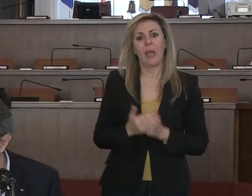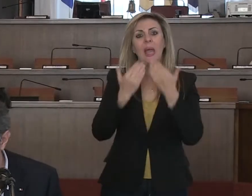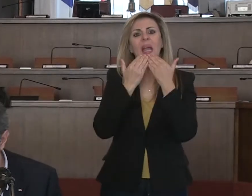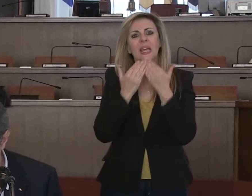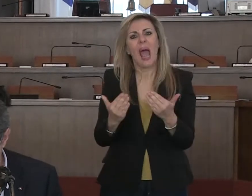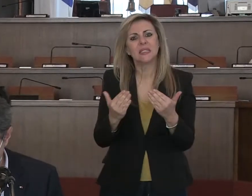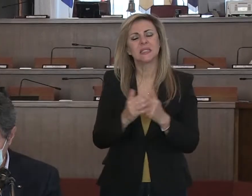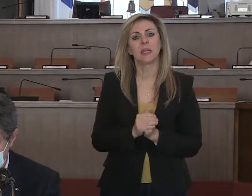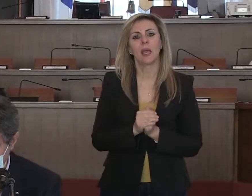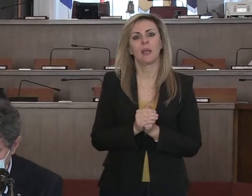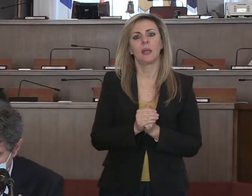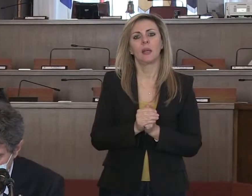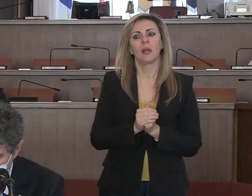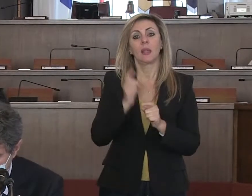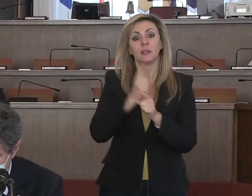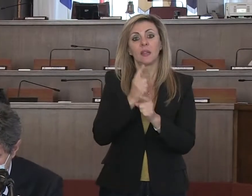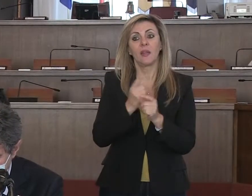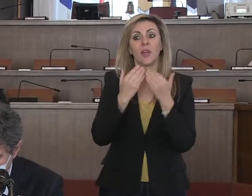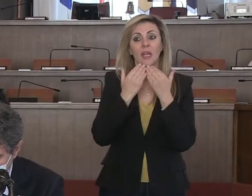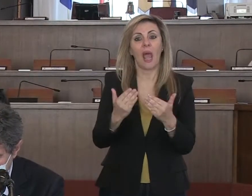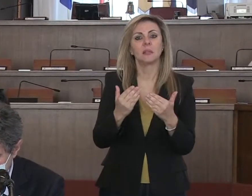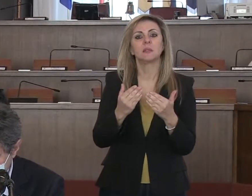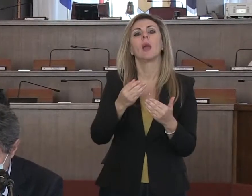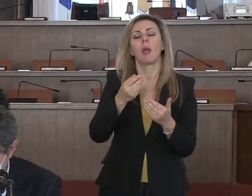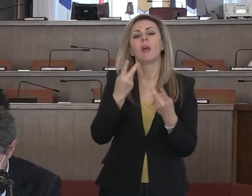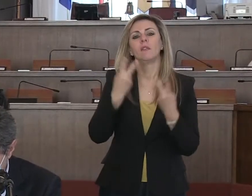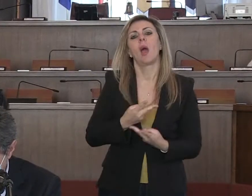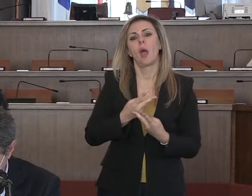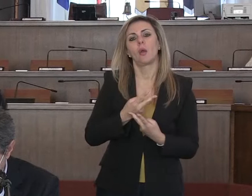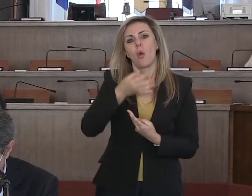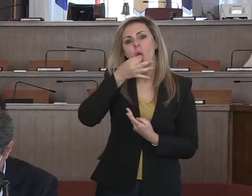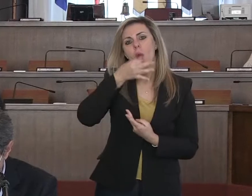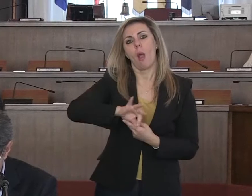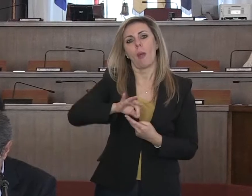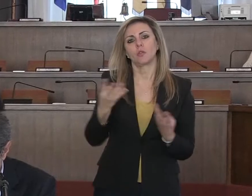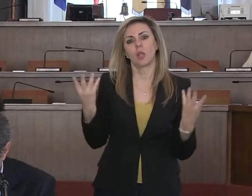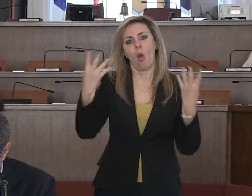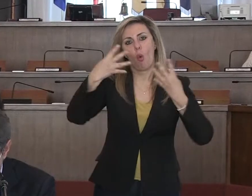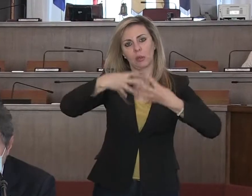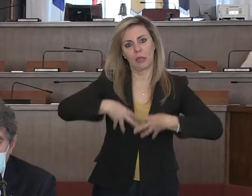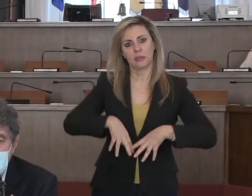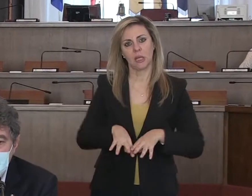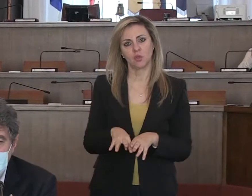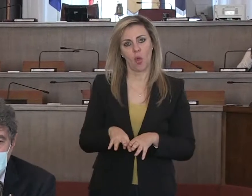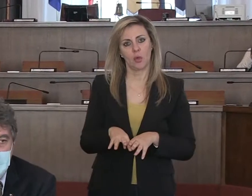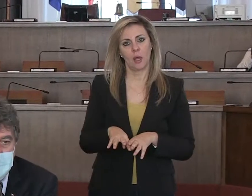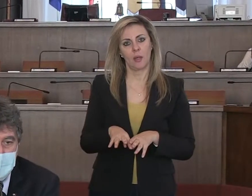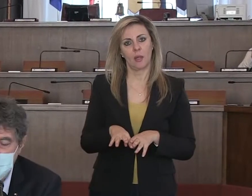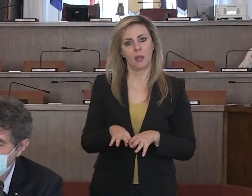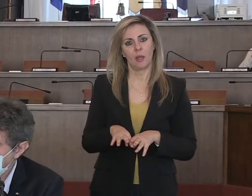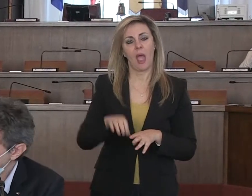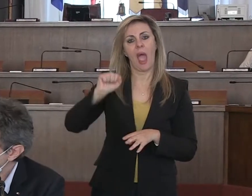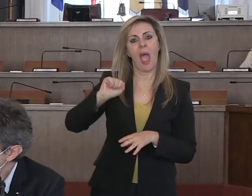grazie, dobbiamo ringraziare anche la capacità organizzativa dell